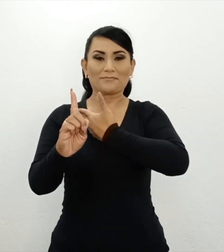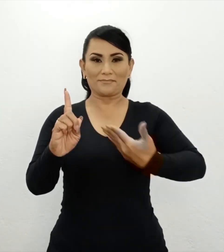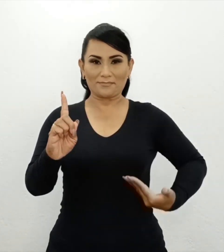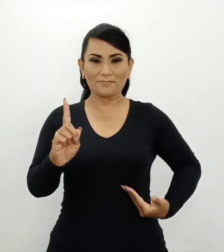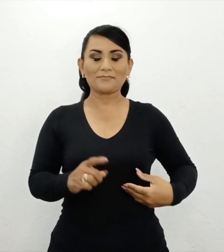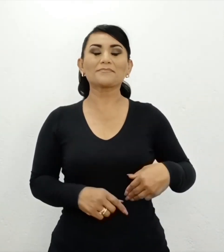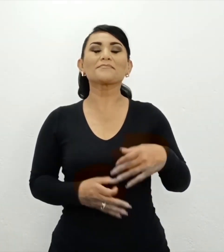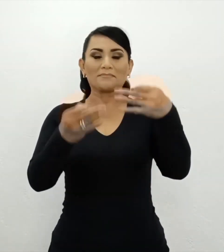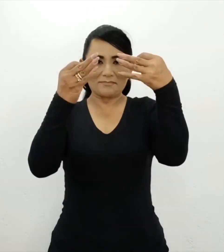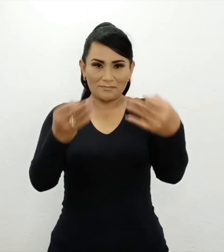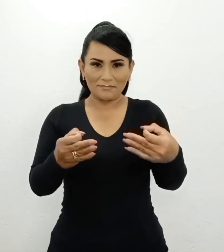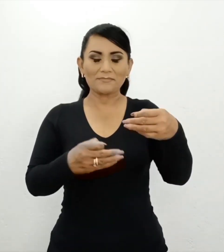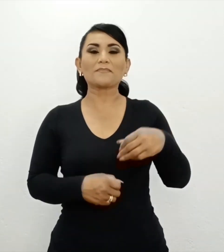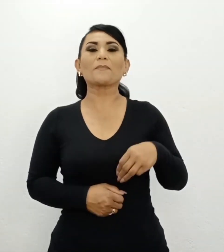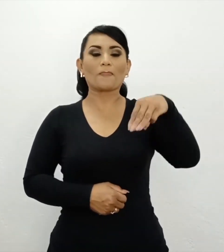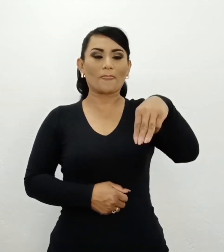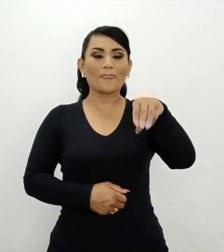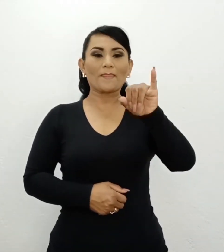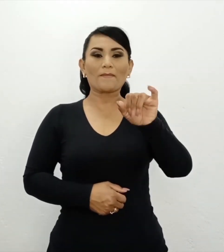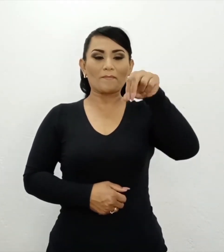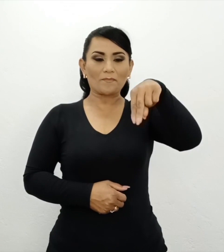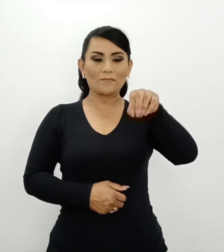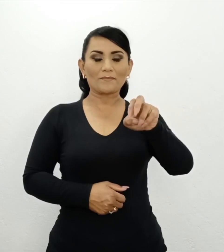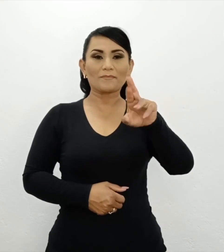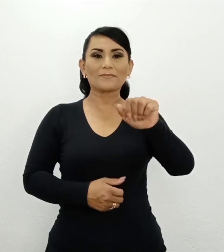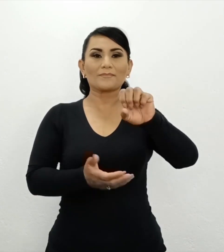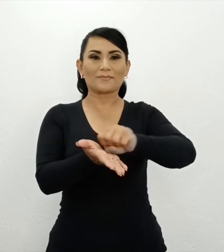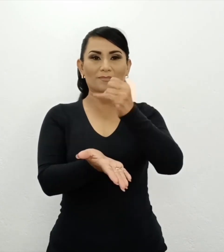el primer presidente constitucional de Mineral de San Joaquín.